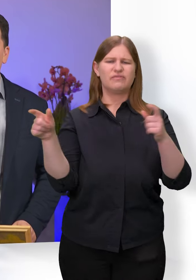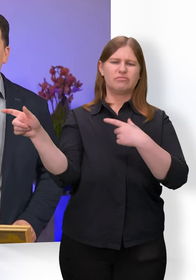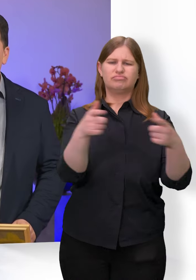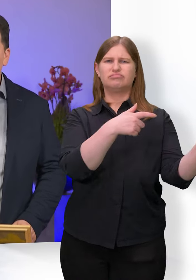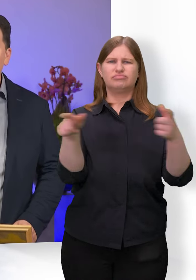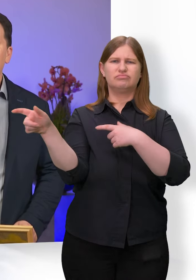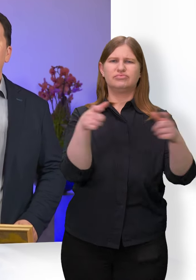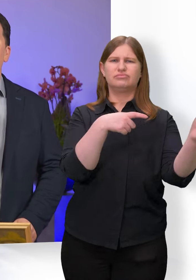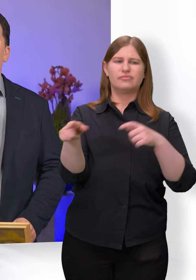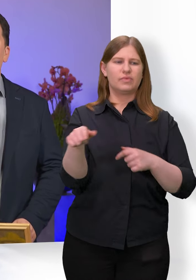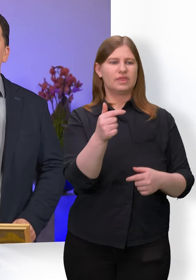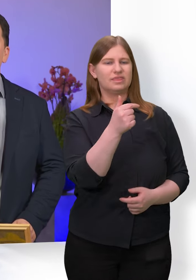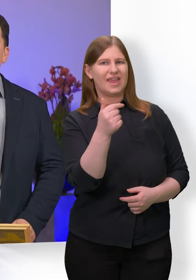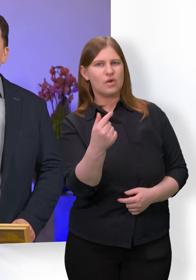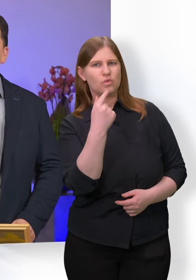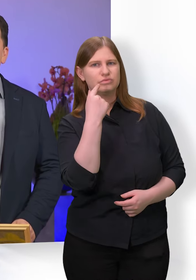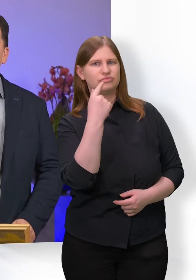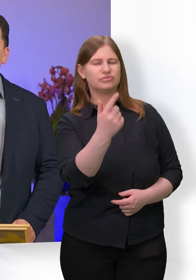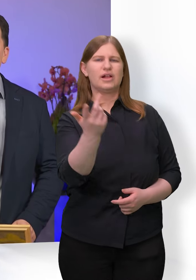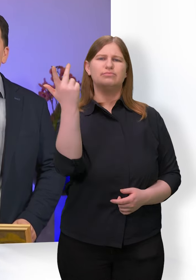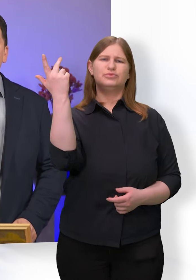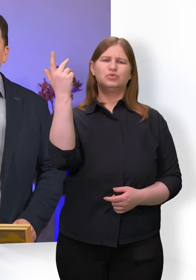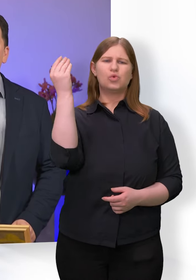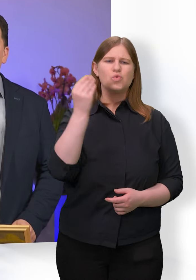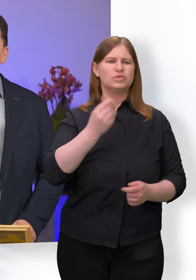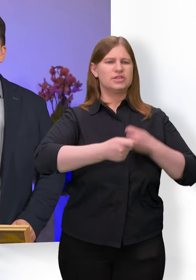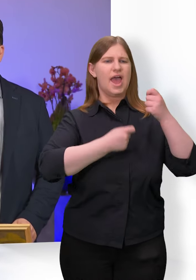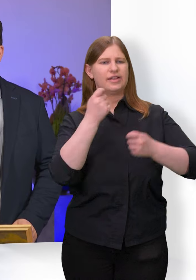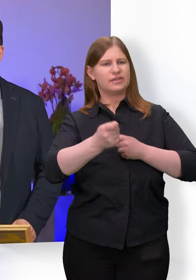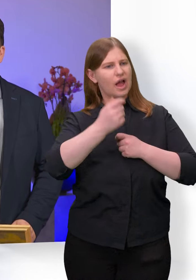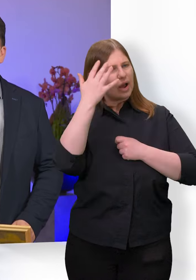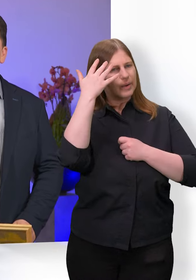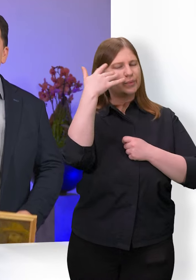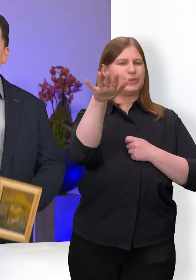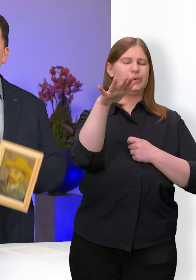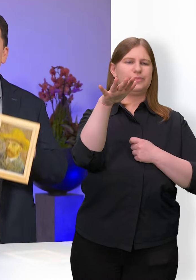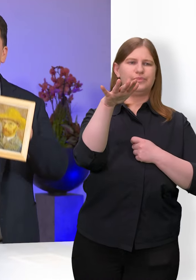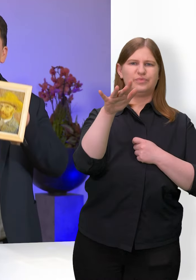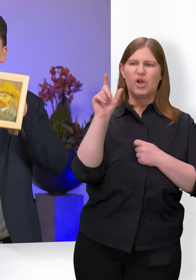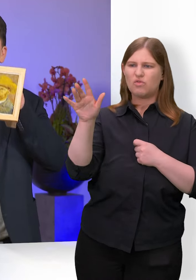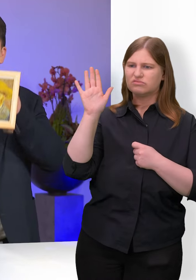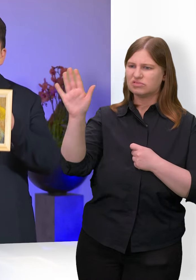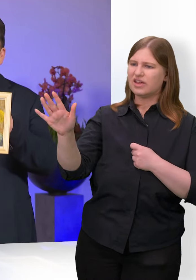Theo, ein geschickter Kunsthändler, schickte seinem lebensuntüchtigen Bruder Vincent